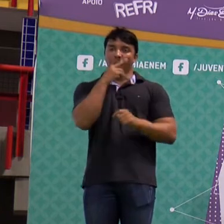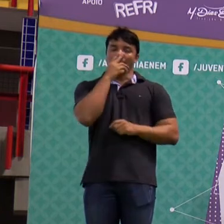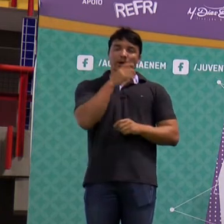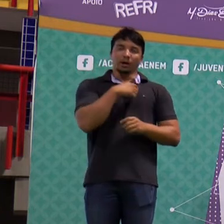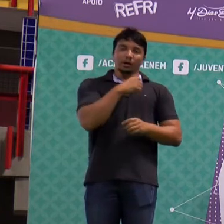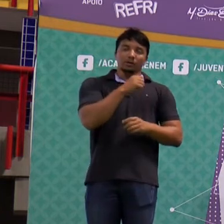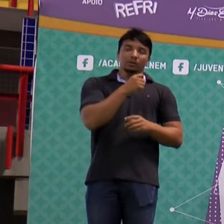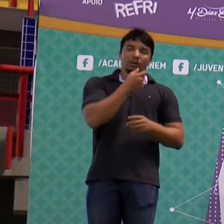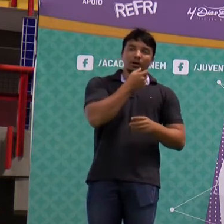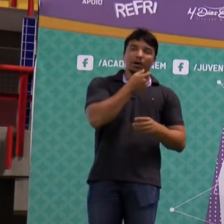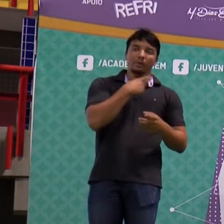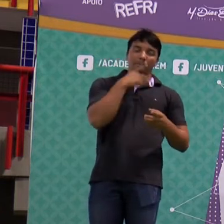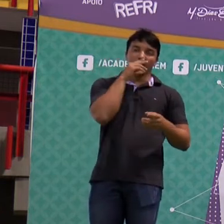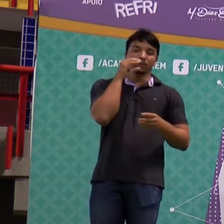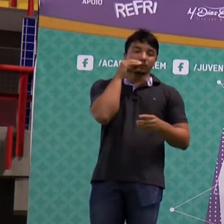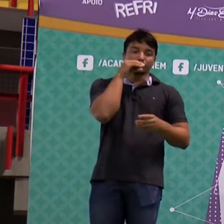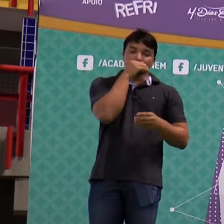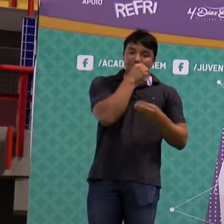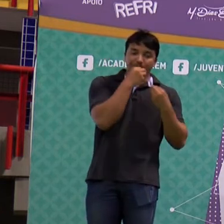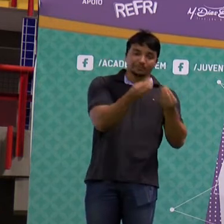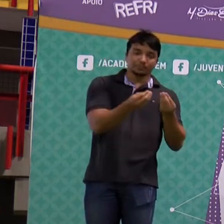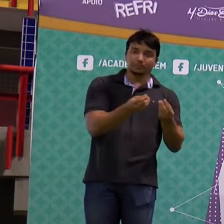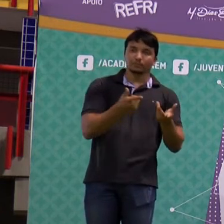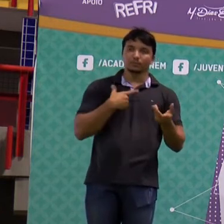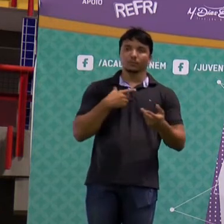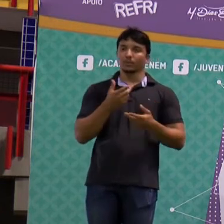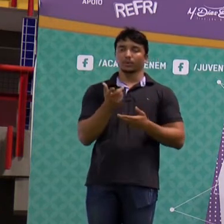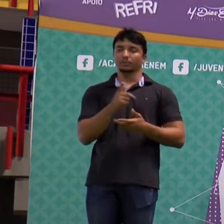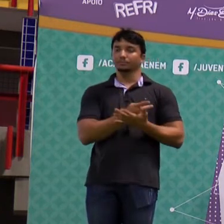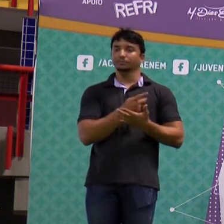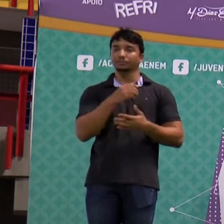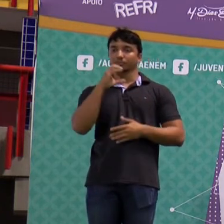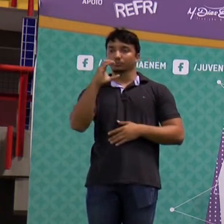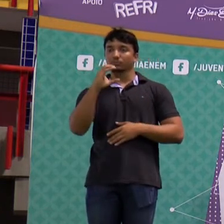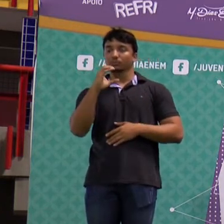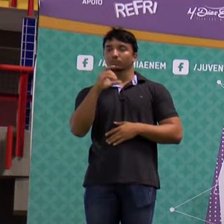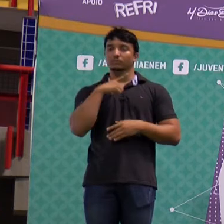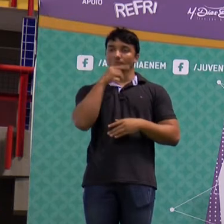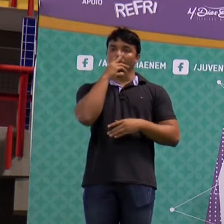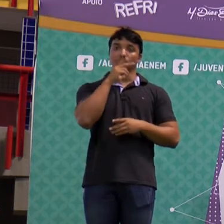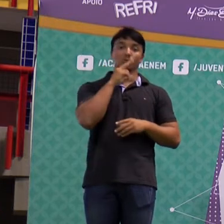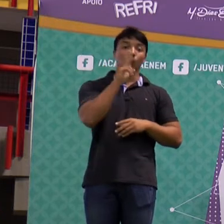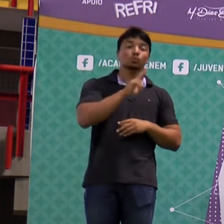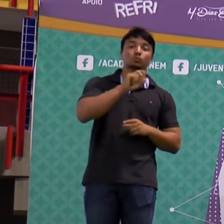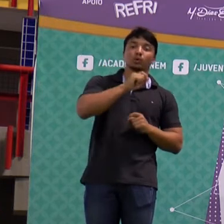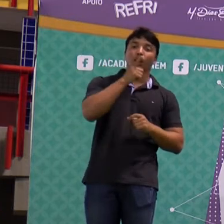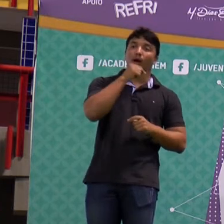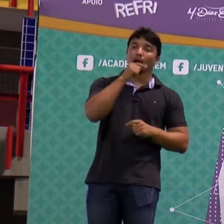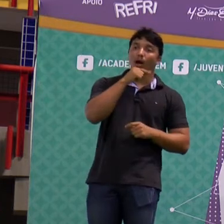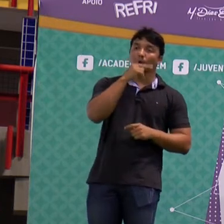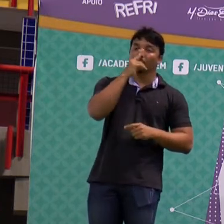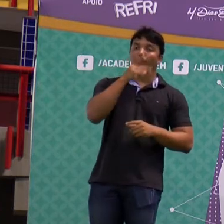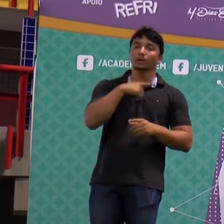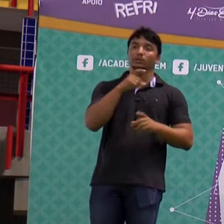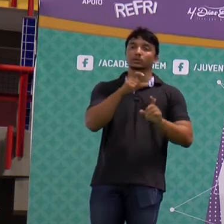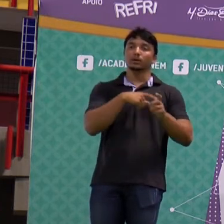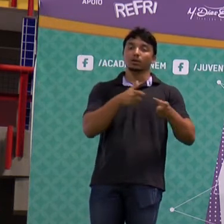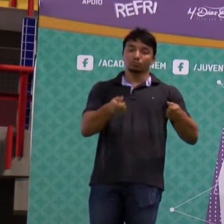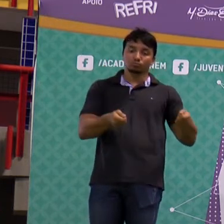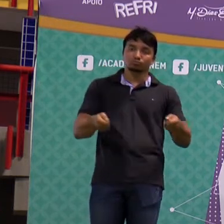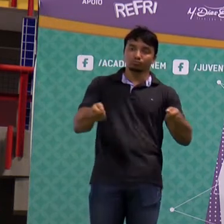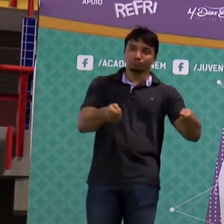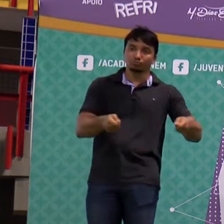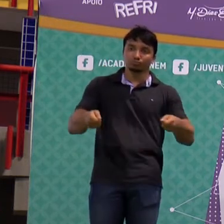de aquecimento. O item C, levigação, aquele que usa a força de água, como é usado nos garimpos para